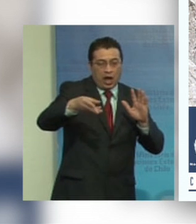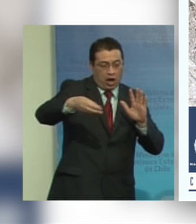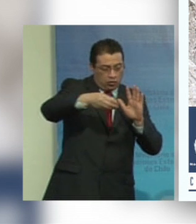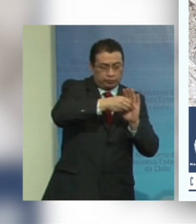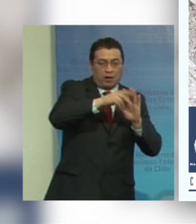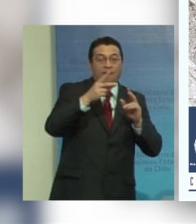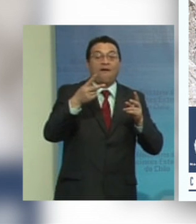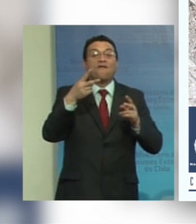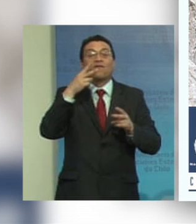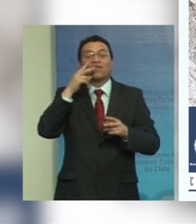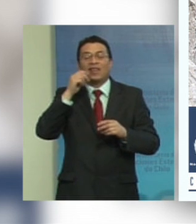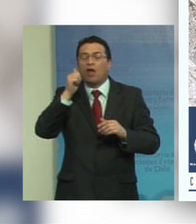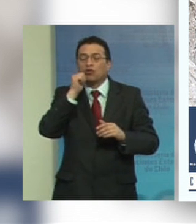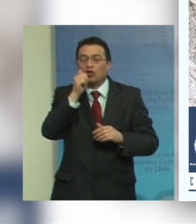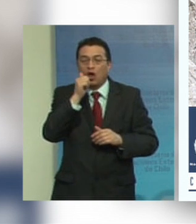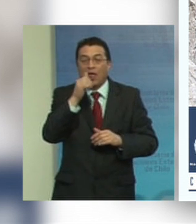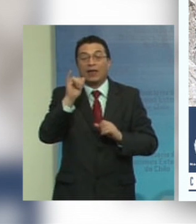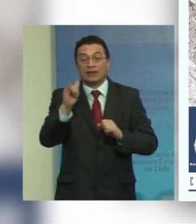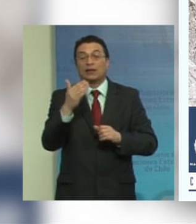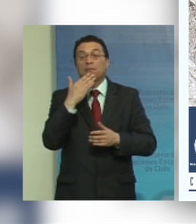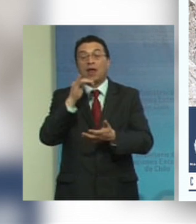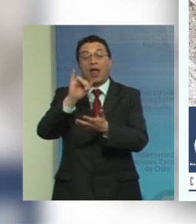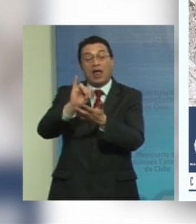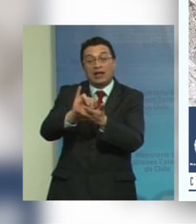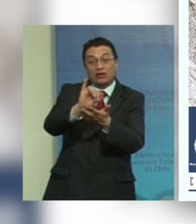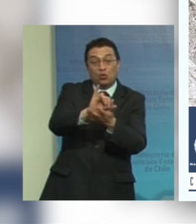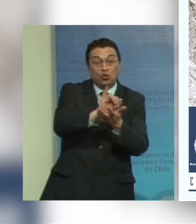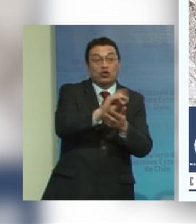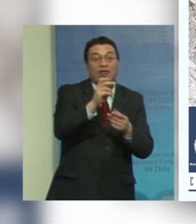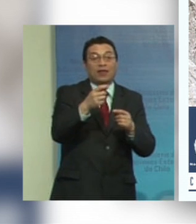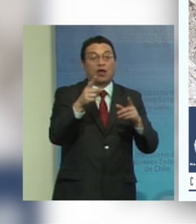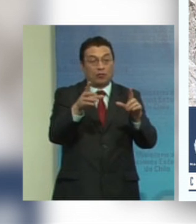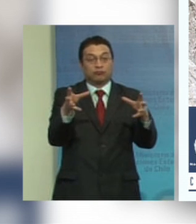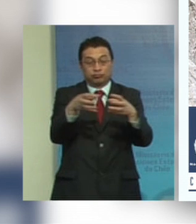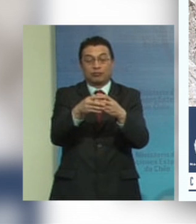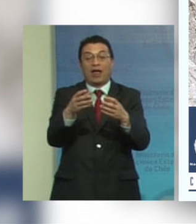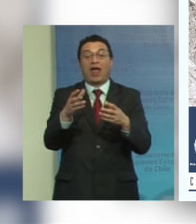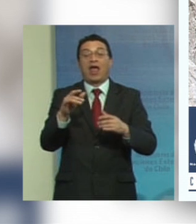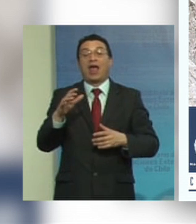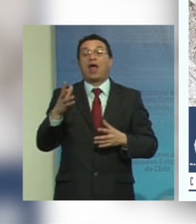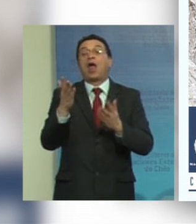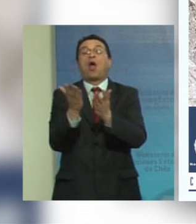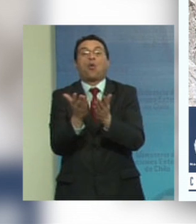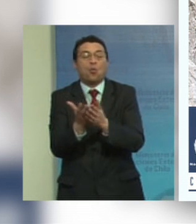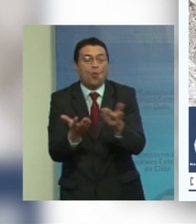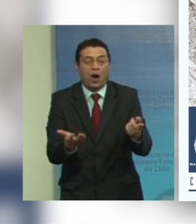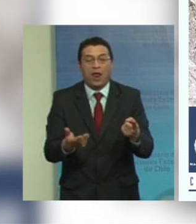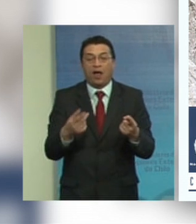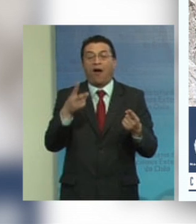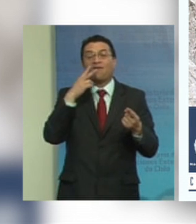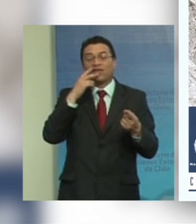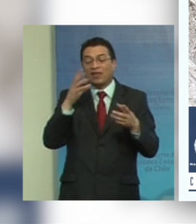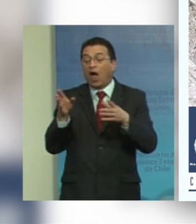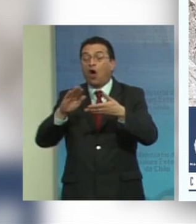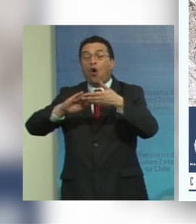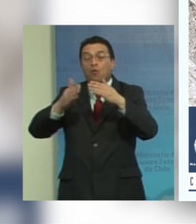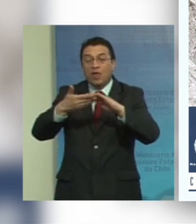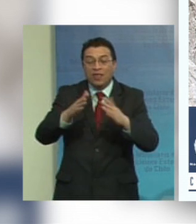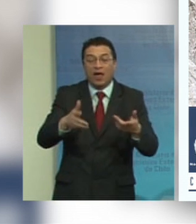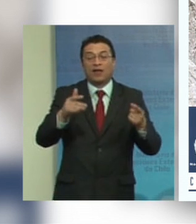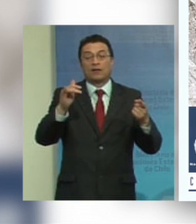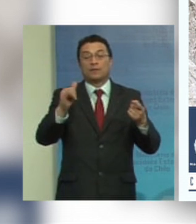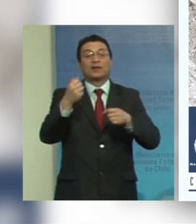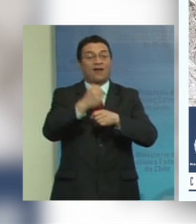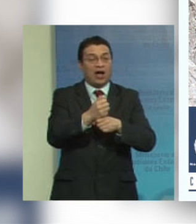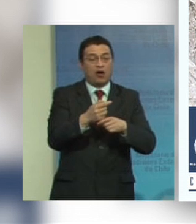la vida cotidiana y en las instituciones que conforman la sociedad en la escuela en la vida comunitaria en el trabajo y